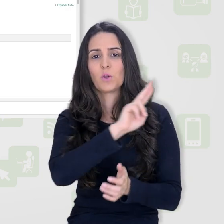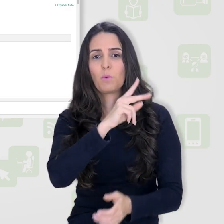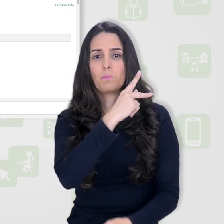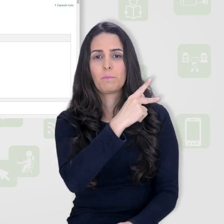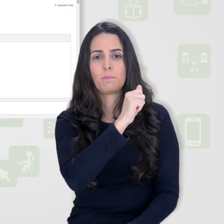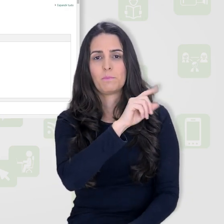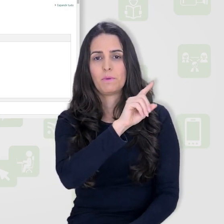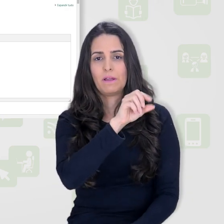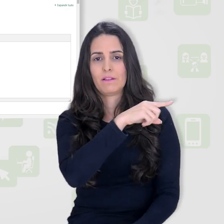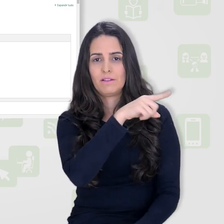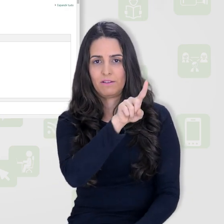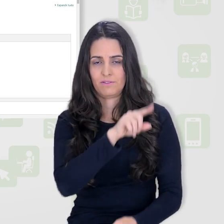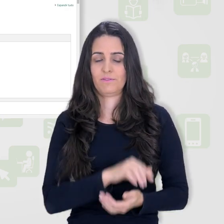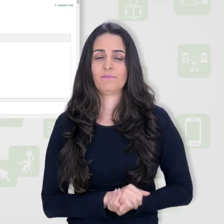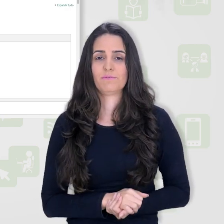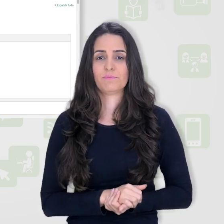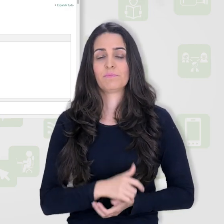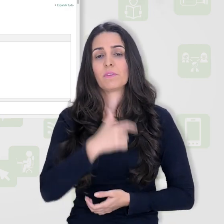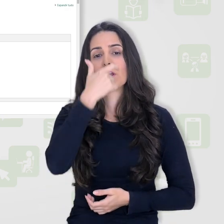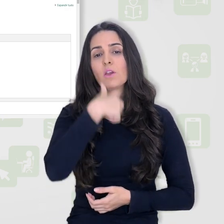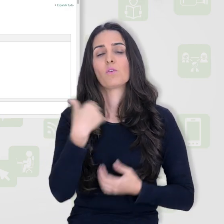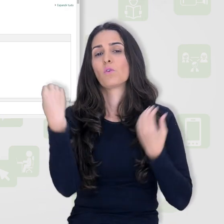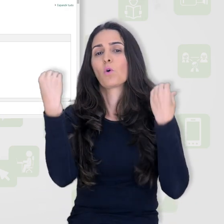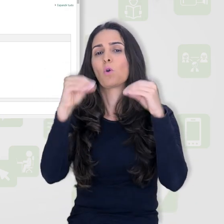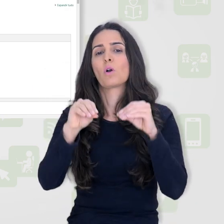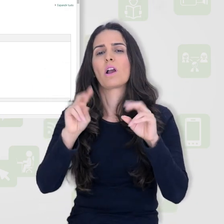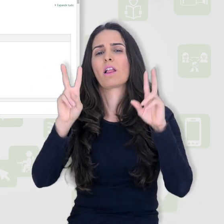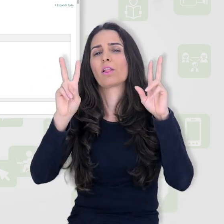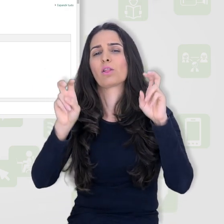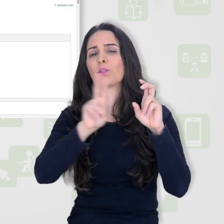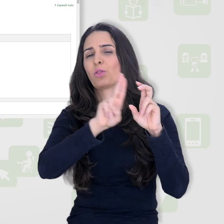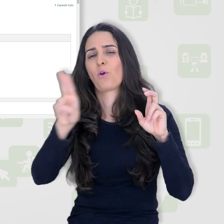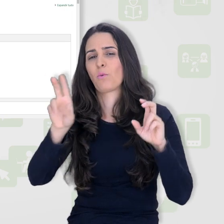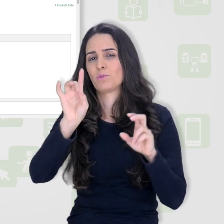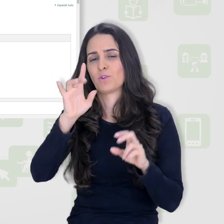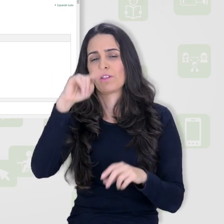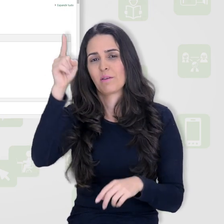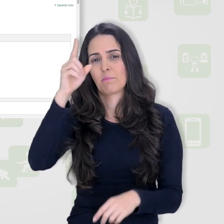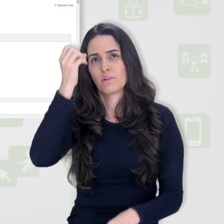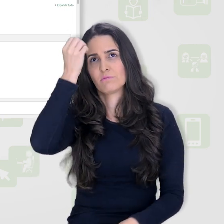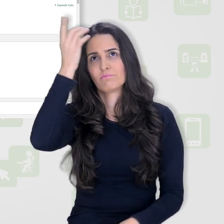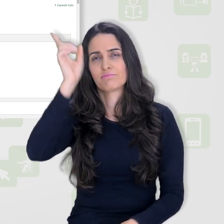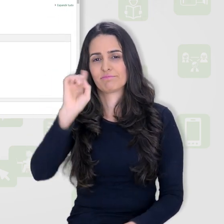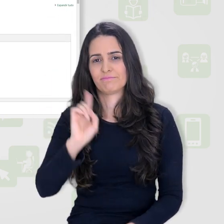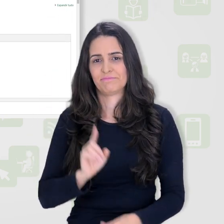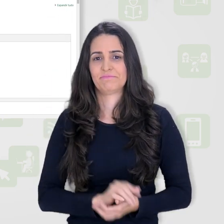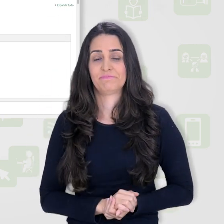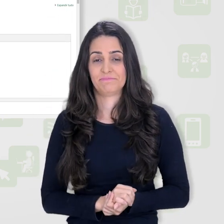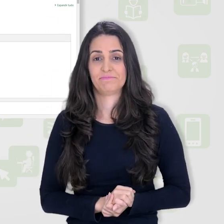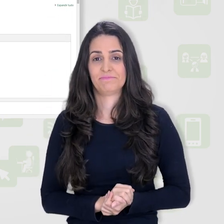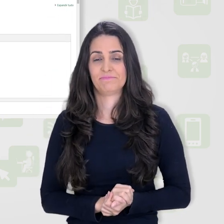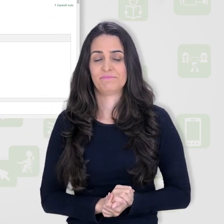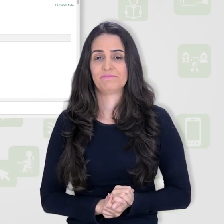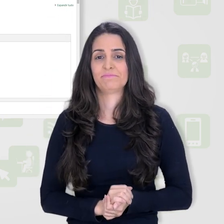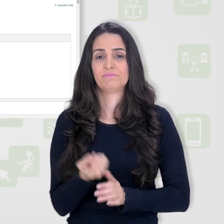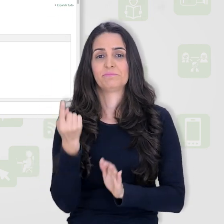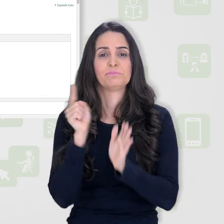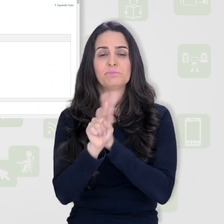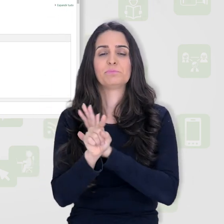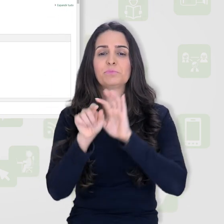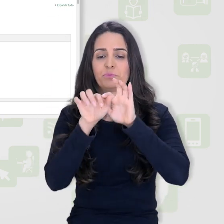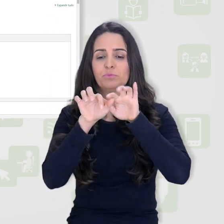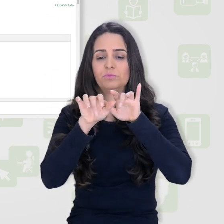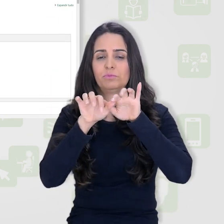questão, aqui eu vou colocar múltipla escolha só para lembrar depois. O texto da questão,